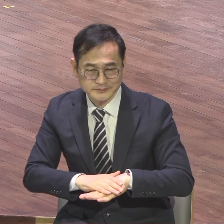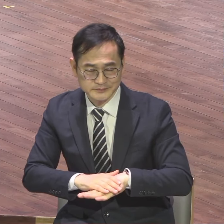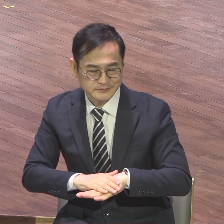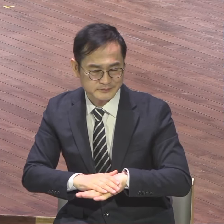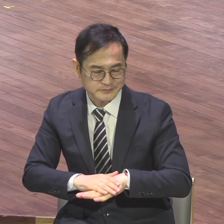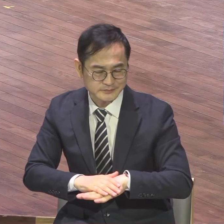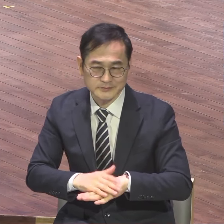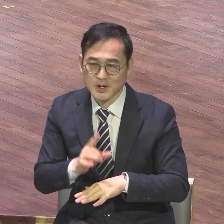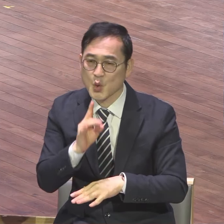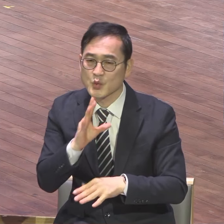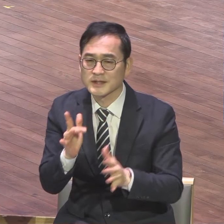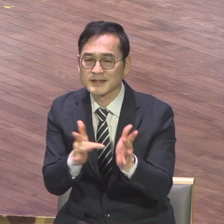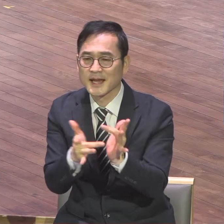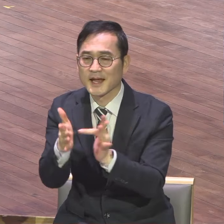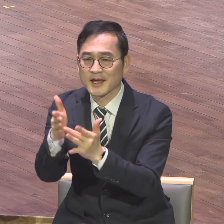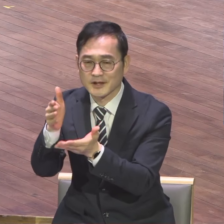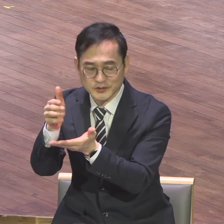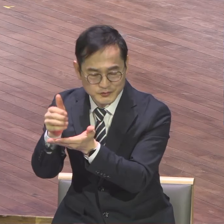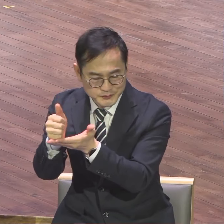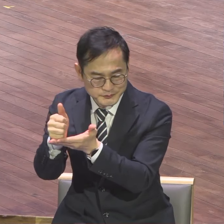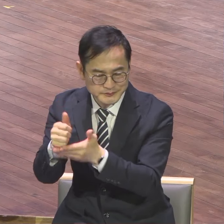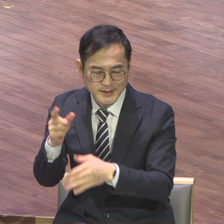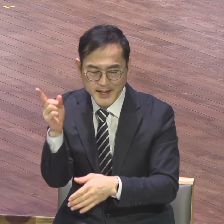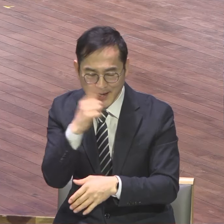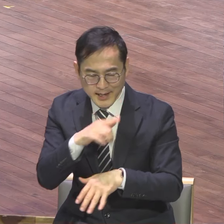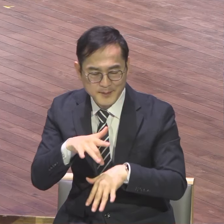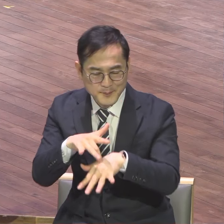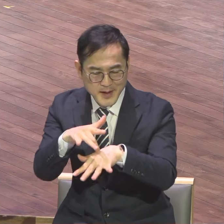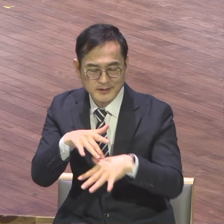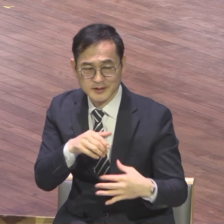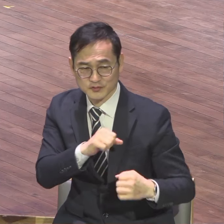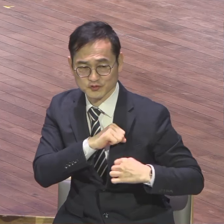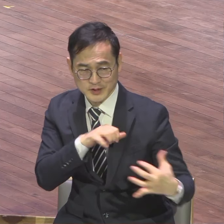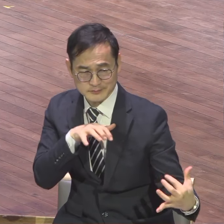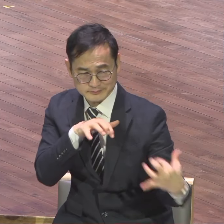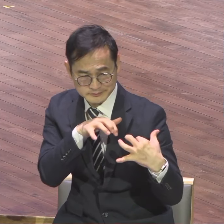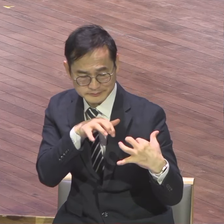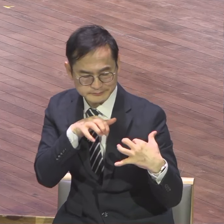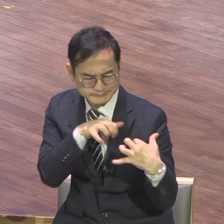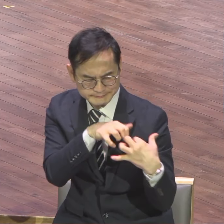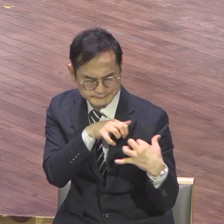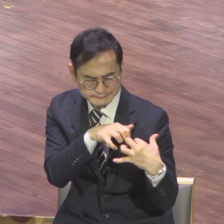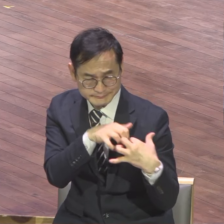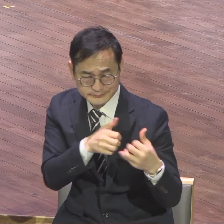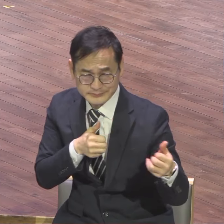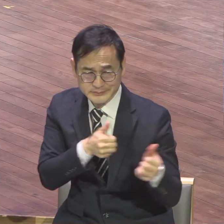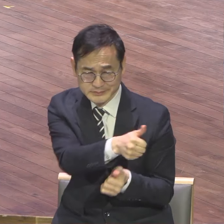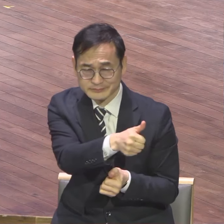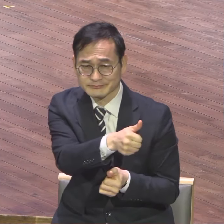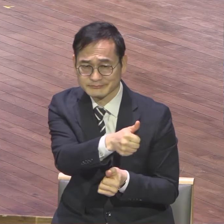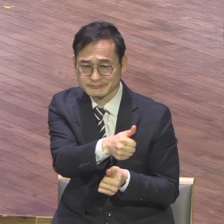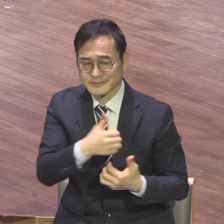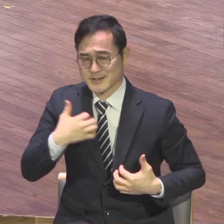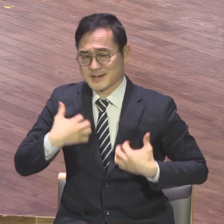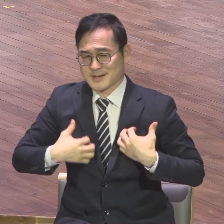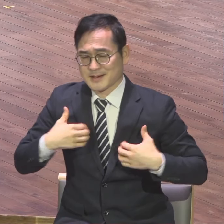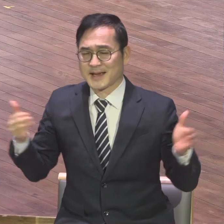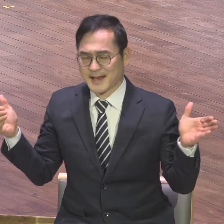악반만의 군사들과 흉사 싸워서 승정보를 흘리기까지